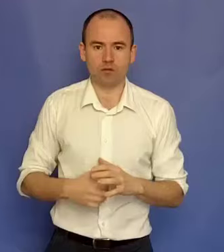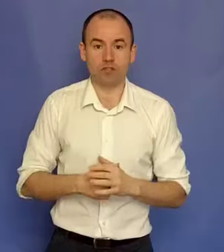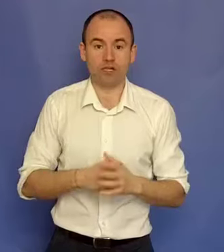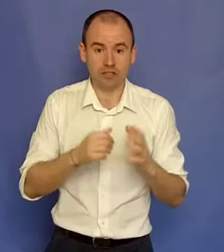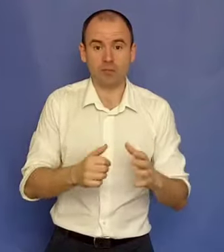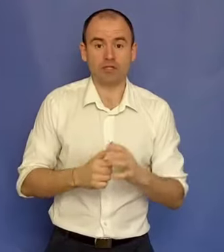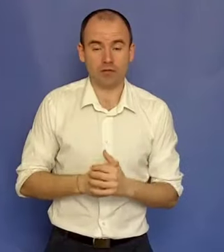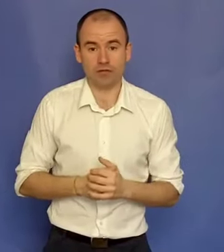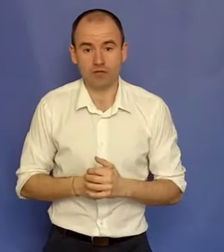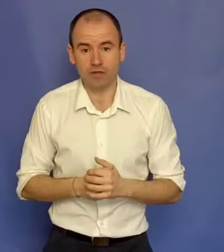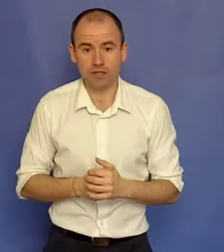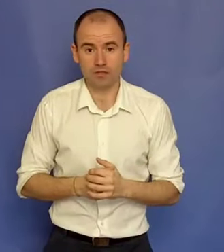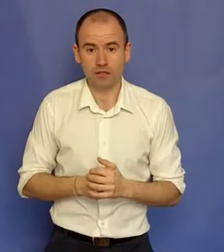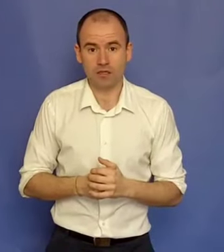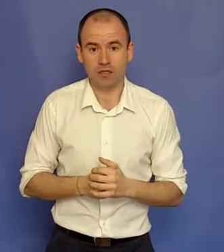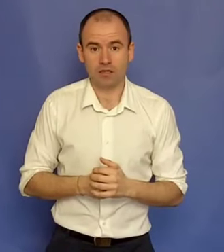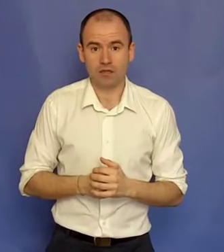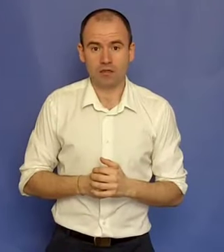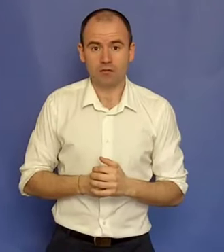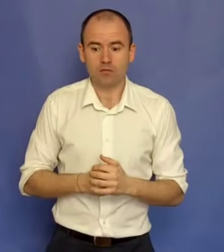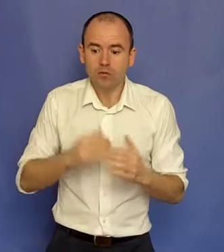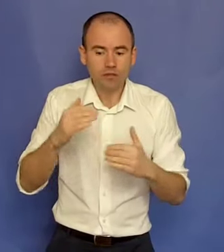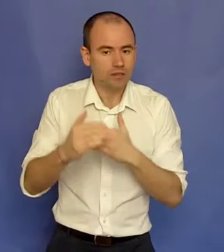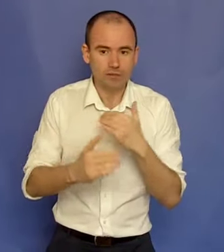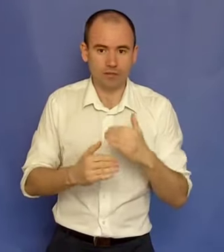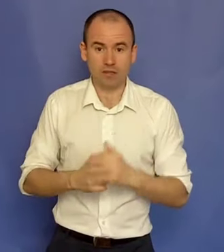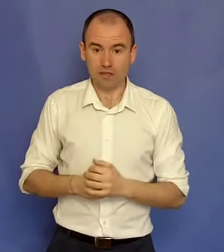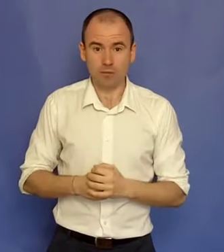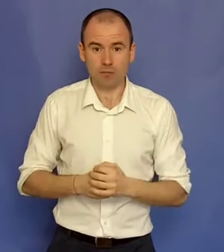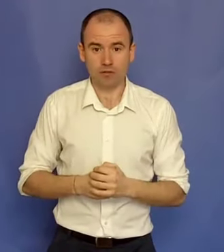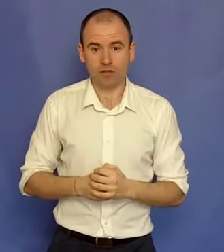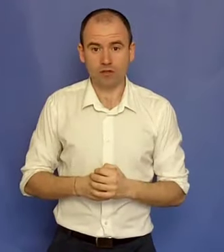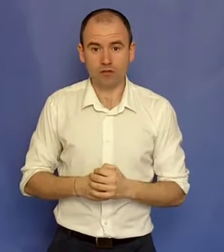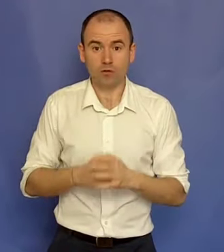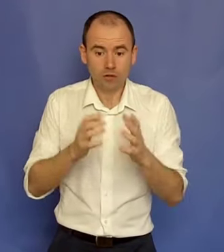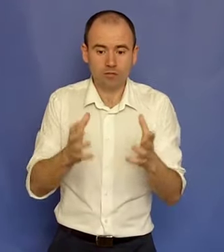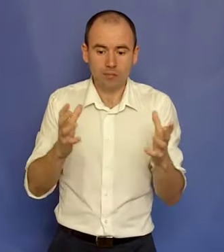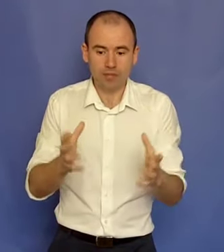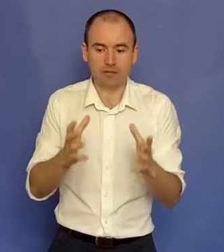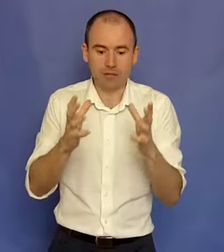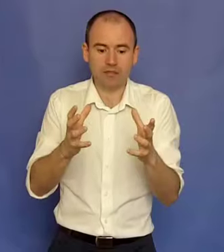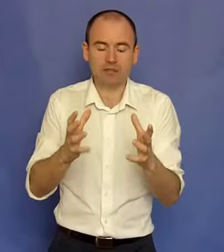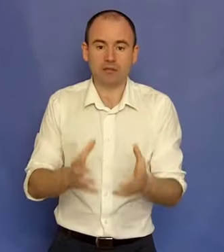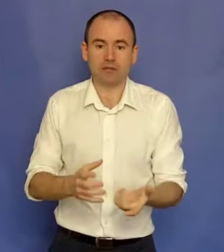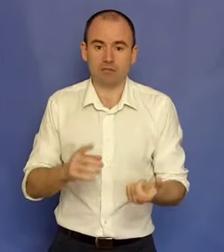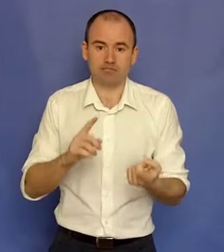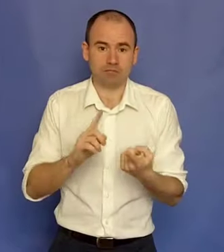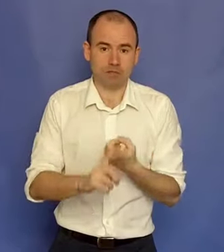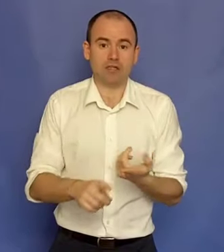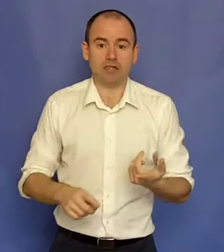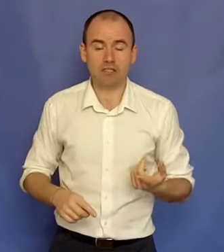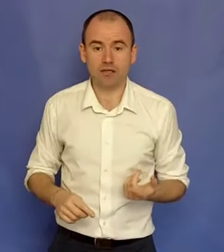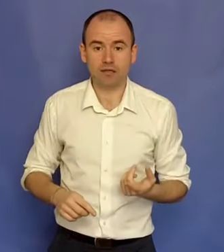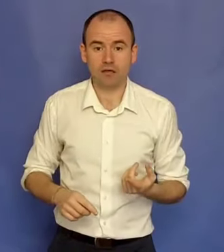bună în ceea ce îți place să faci în fiecare zi. Nu există limită la câți bani poți să faci. Doar, repet, limita e dată de hrnicia ta,